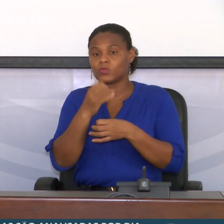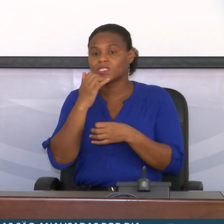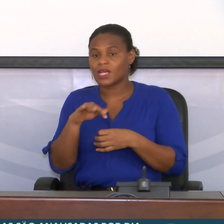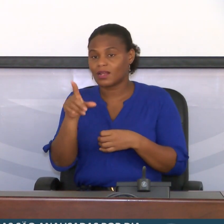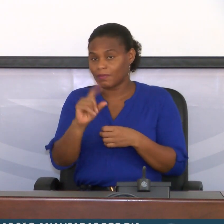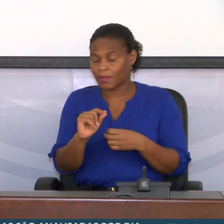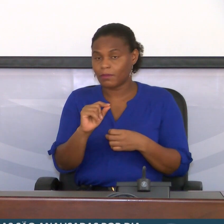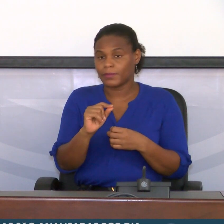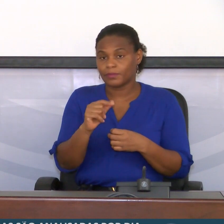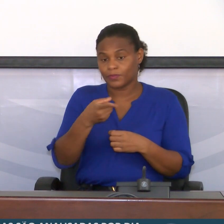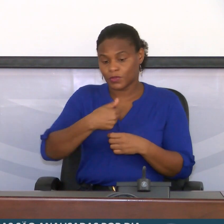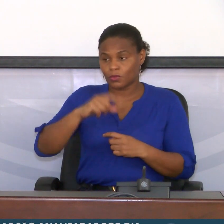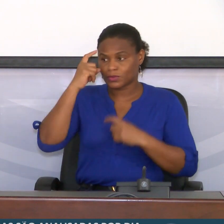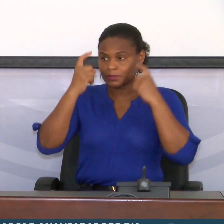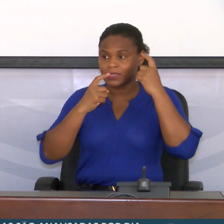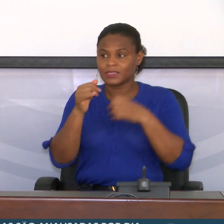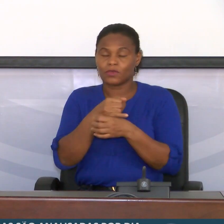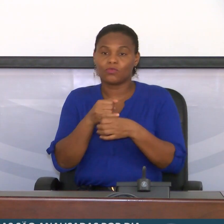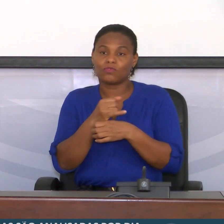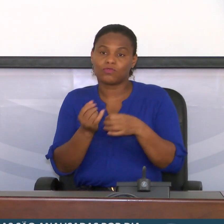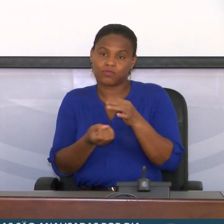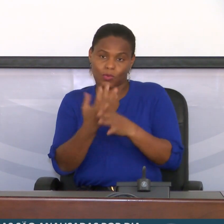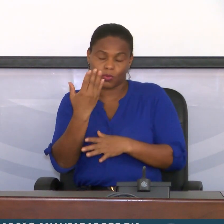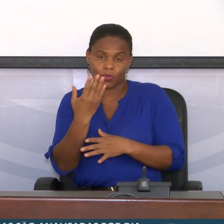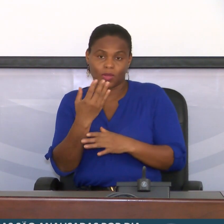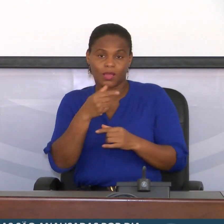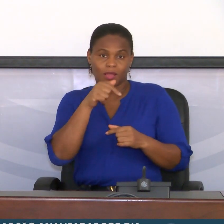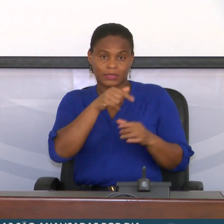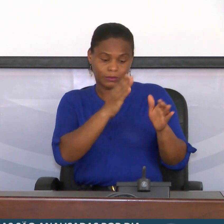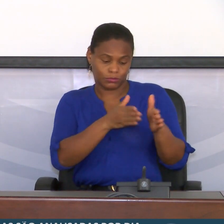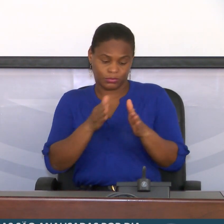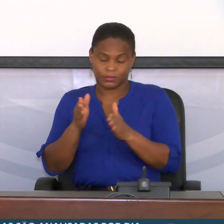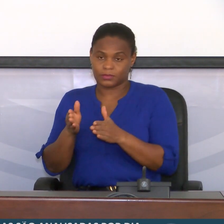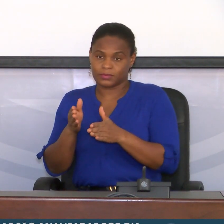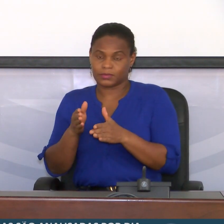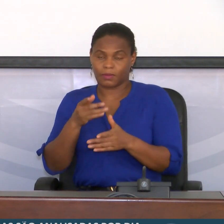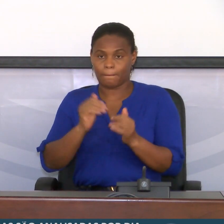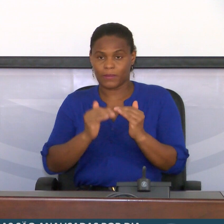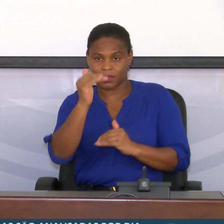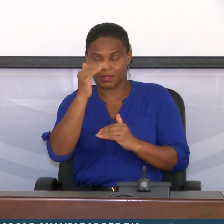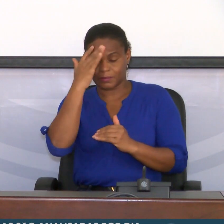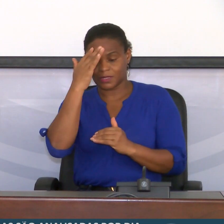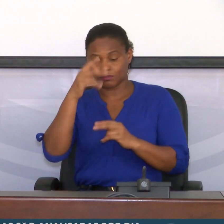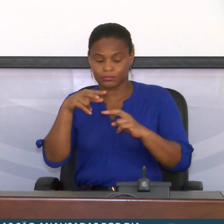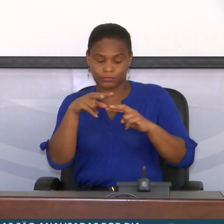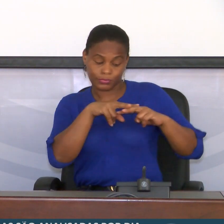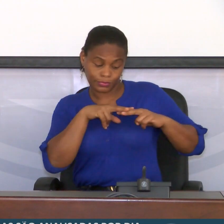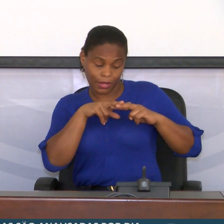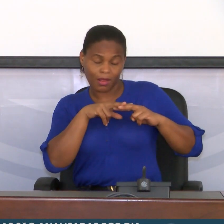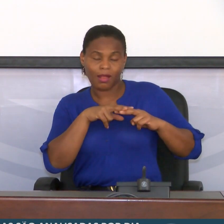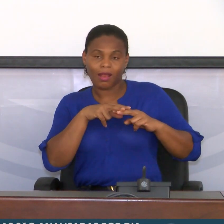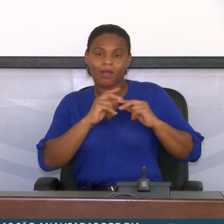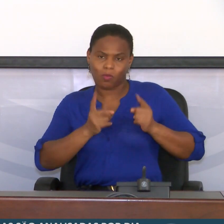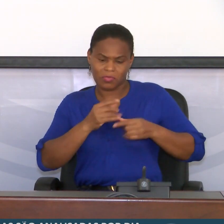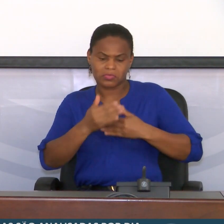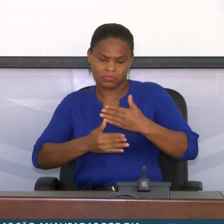também estamos a pensar no fogo. Portanto, esse processo de aumentar a capacidade de diagnósticos está em curso